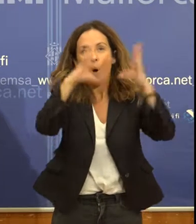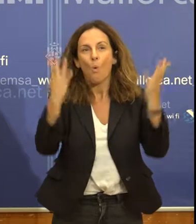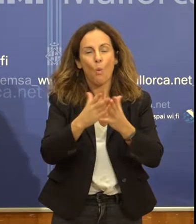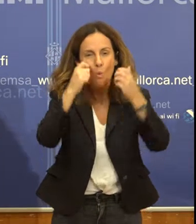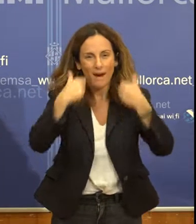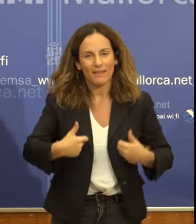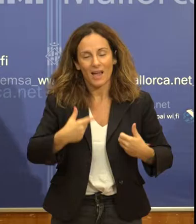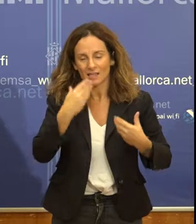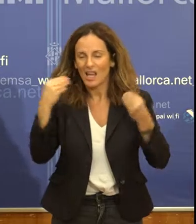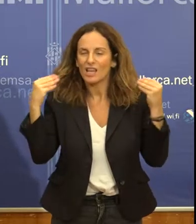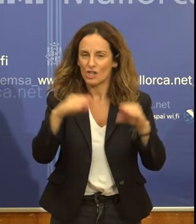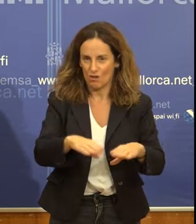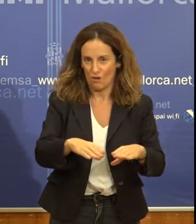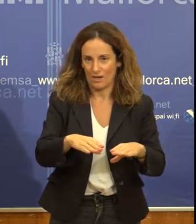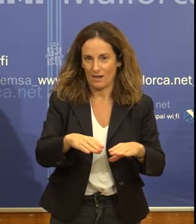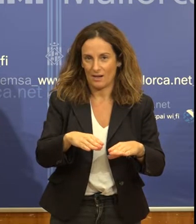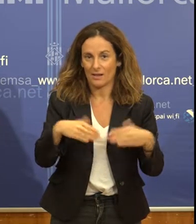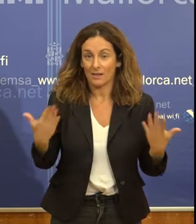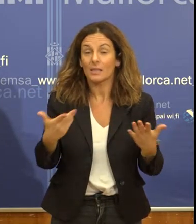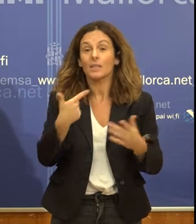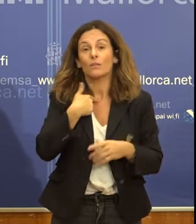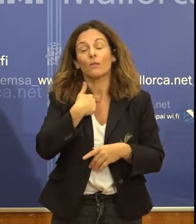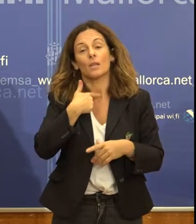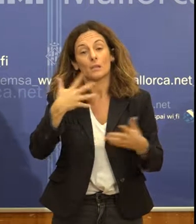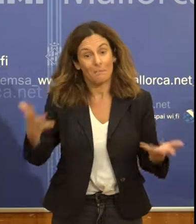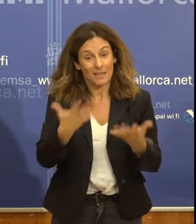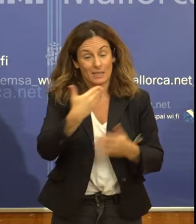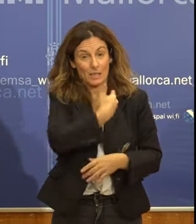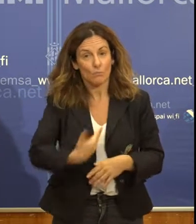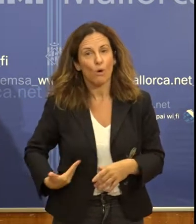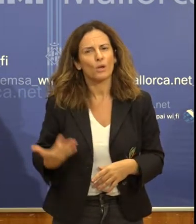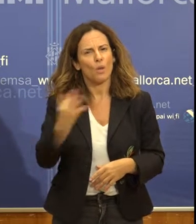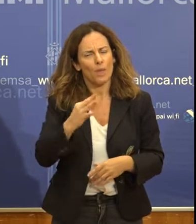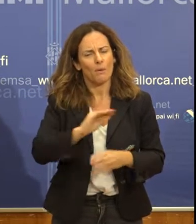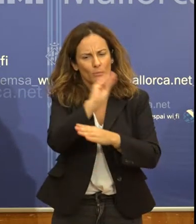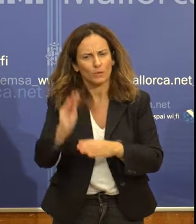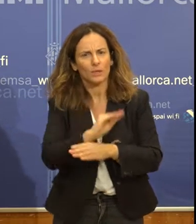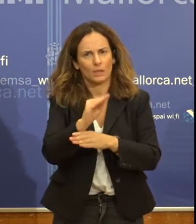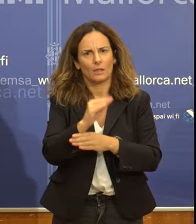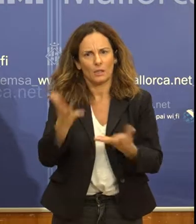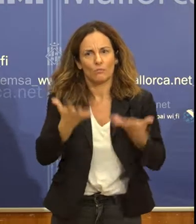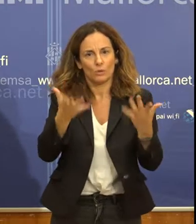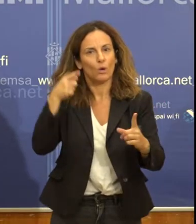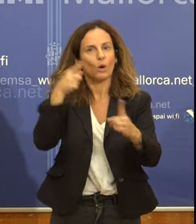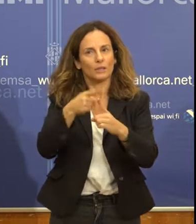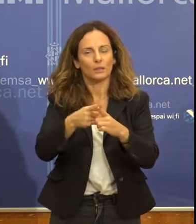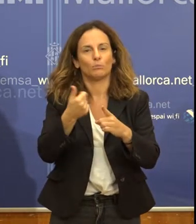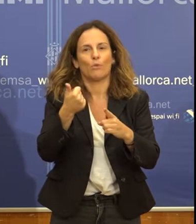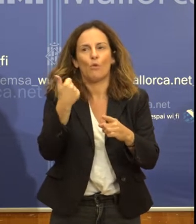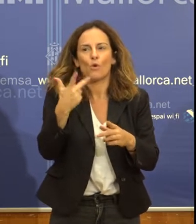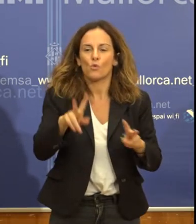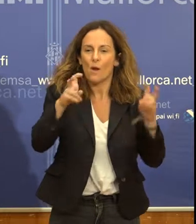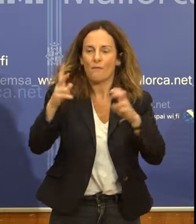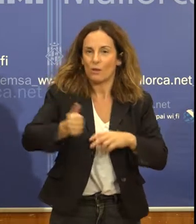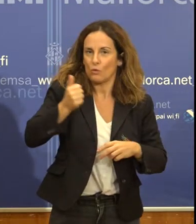Amb una ordenació, el turisme pot protegir i animar aquest patrimoni, generar noves oportunitats per a comunitats locals i fomentar la tolerància i el